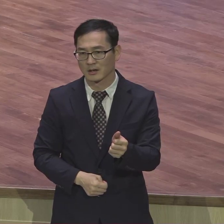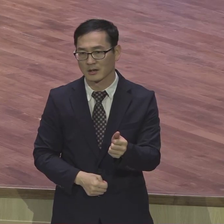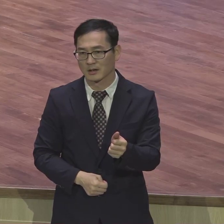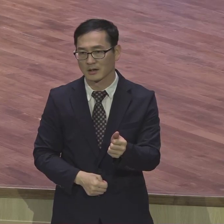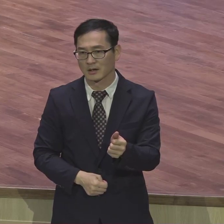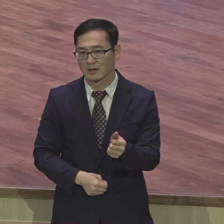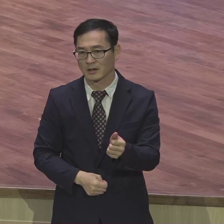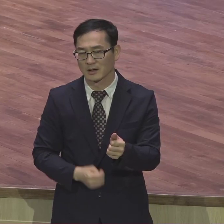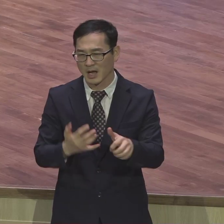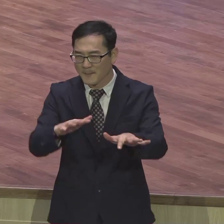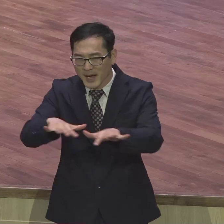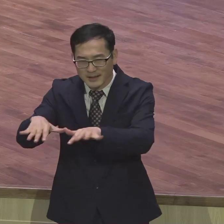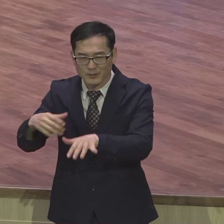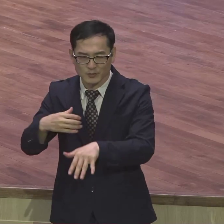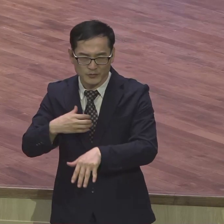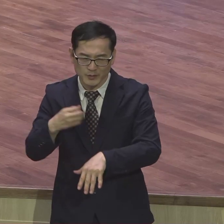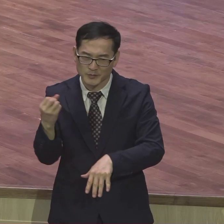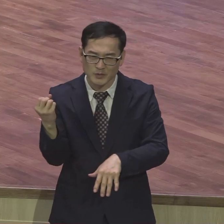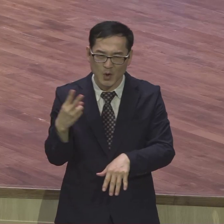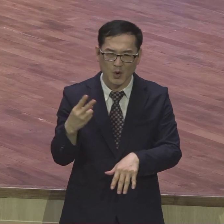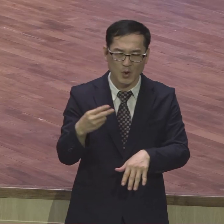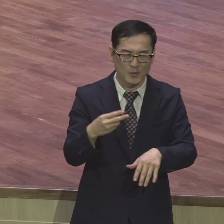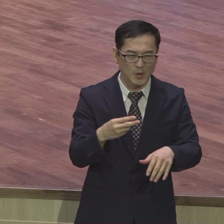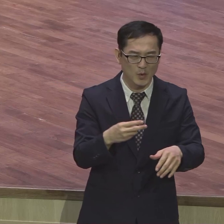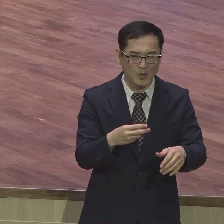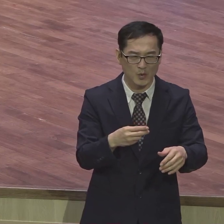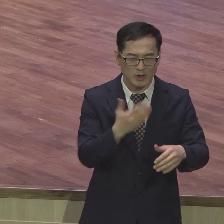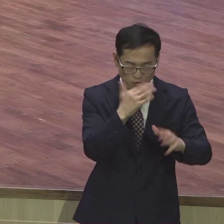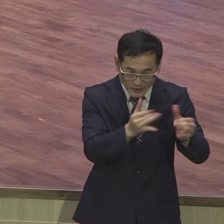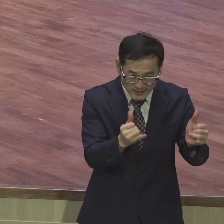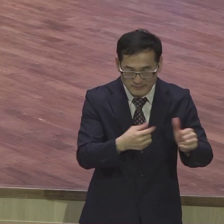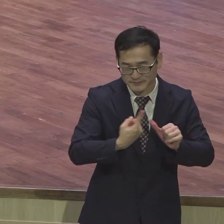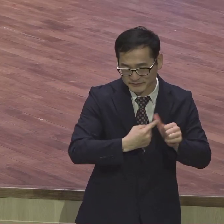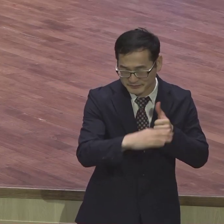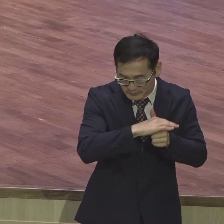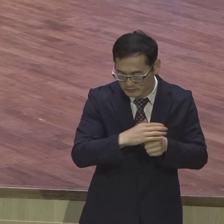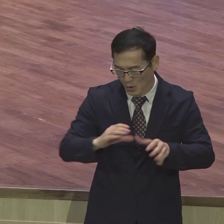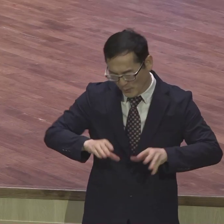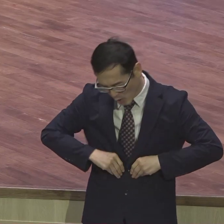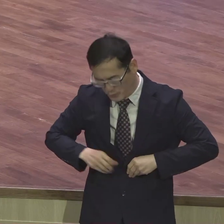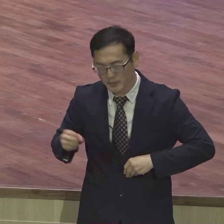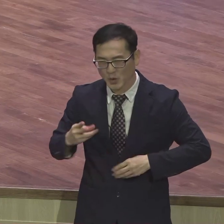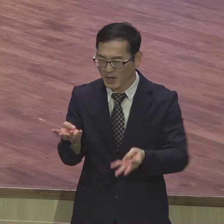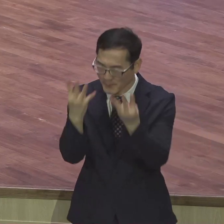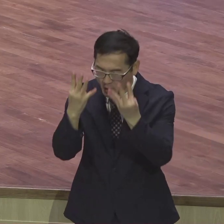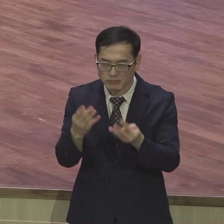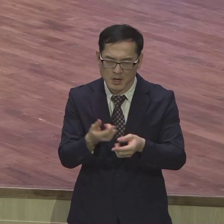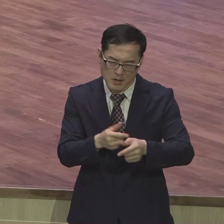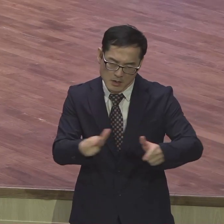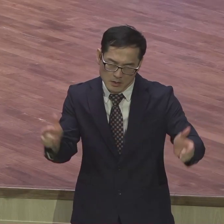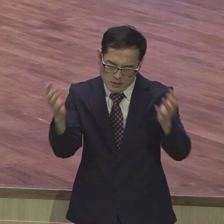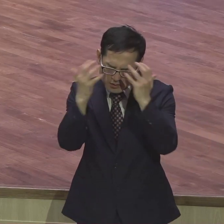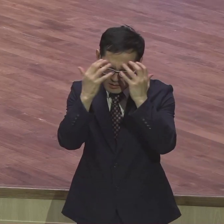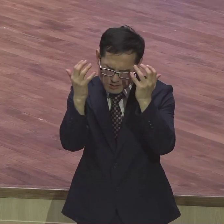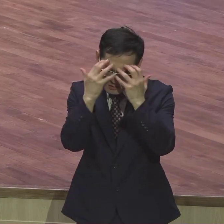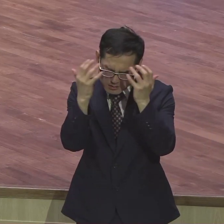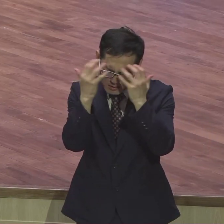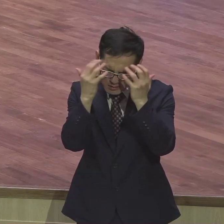위험 추위에 배고픔에 끊임없이 바울은 그러한 고통을 당하면서도 옥에 갇히기를 밥